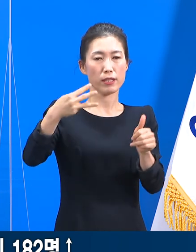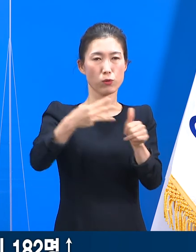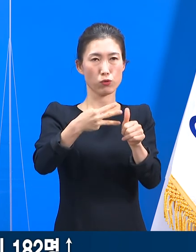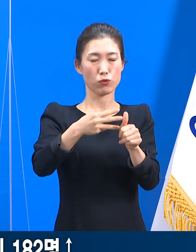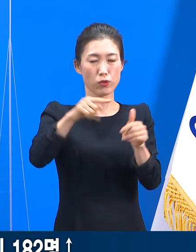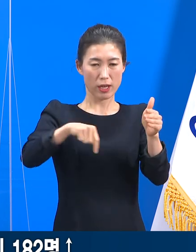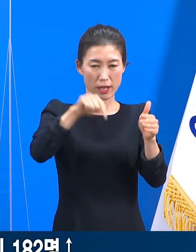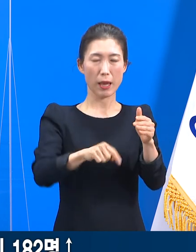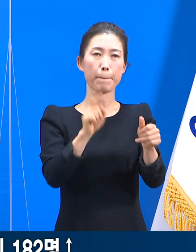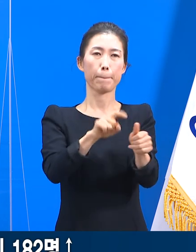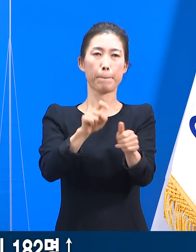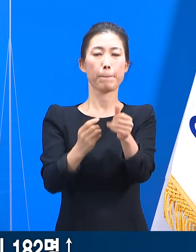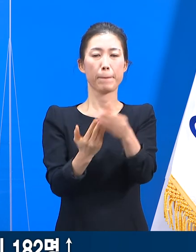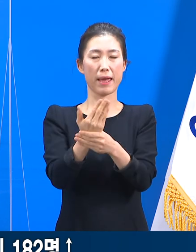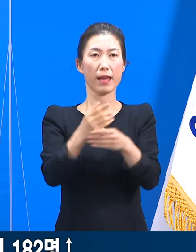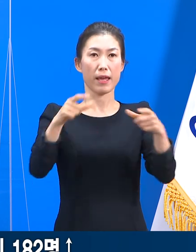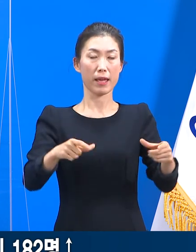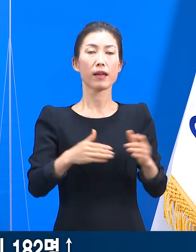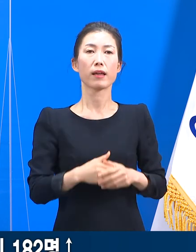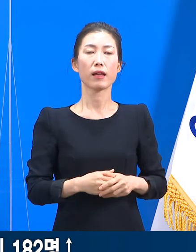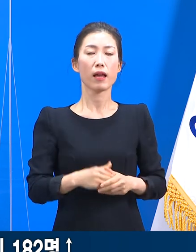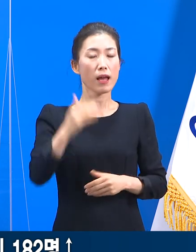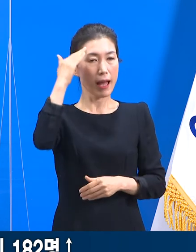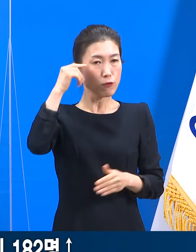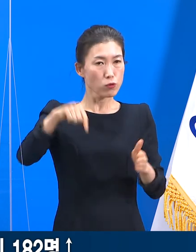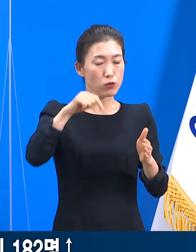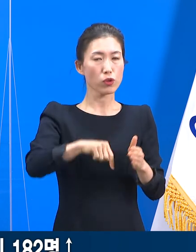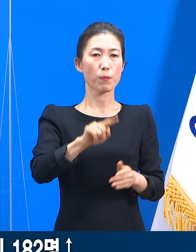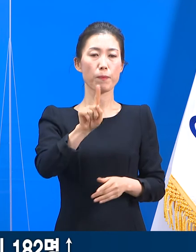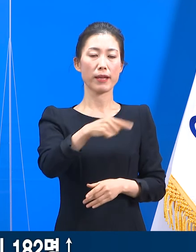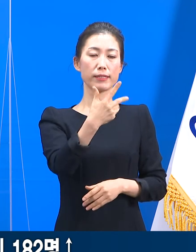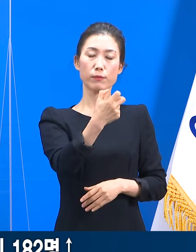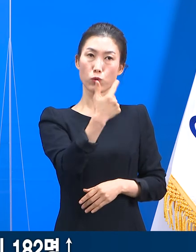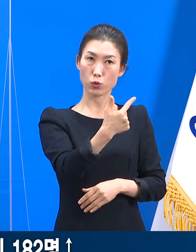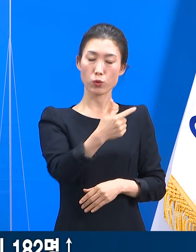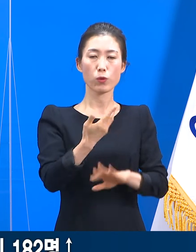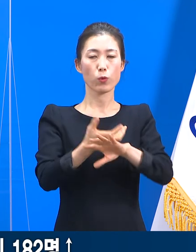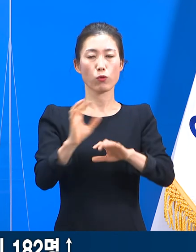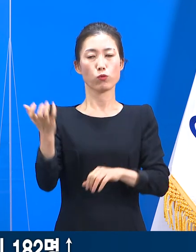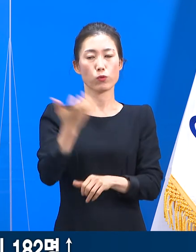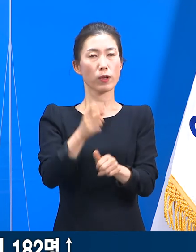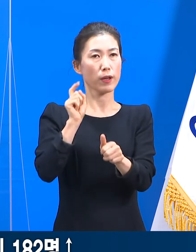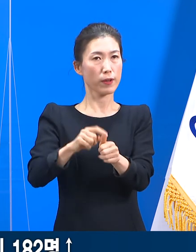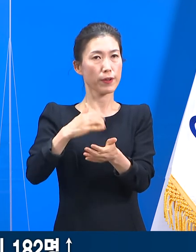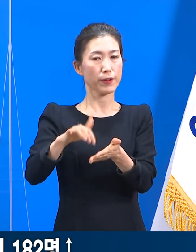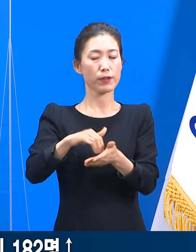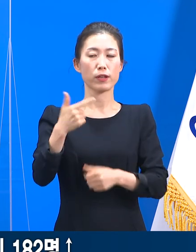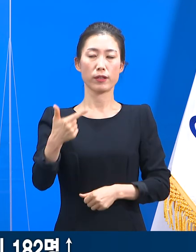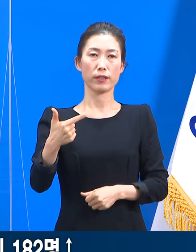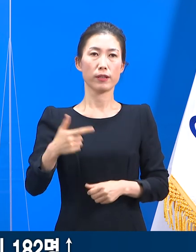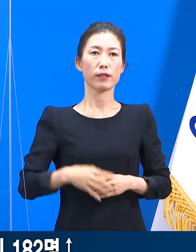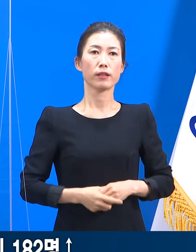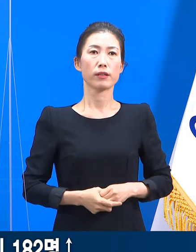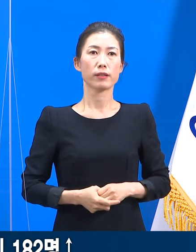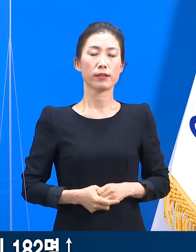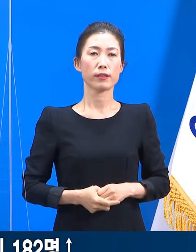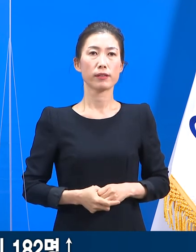발생했습니다. 국내 발생이 176명이며 해외 유입 관련은 6명입니다.